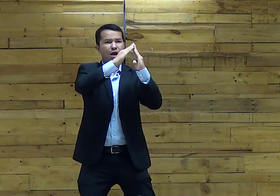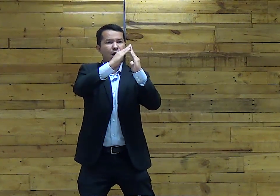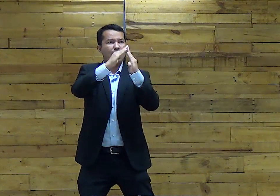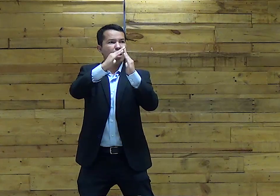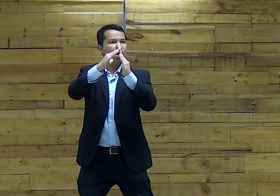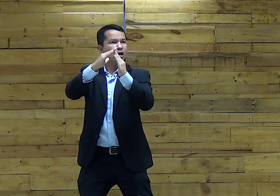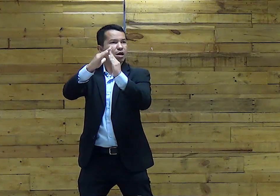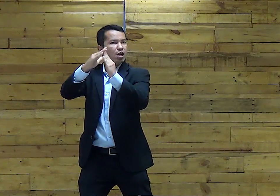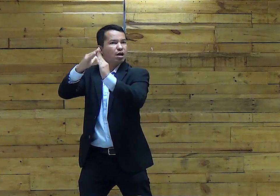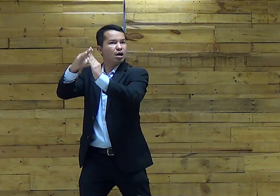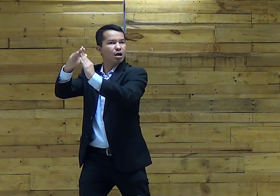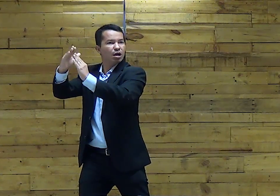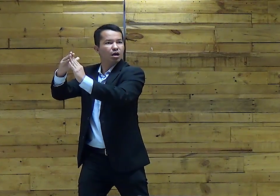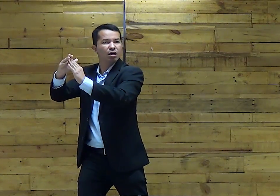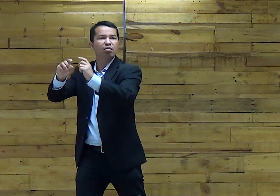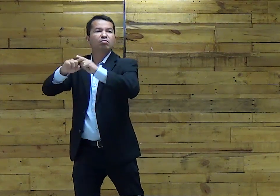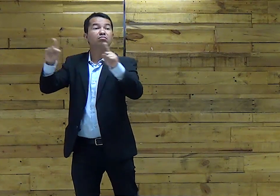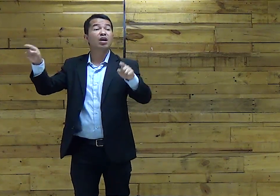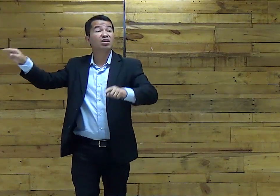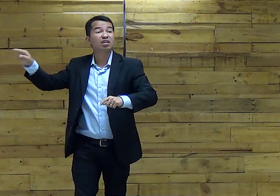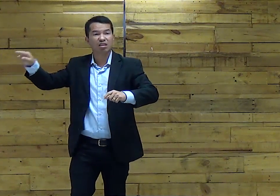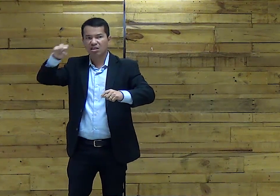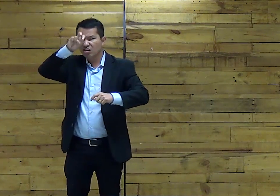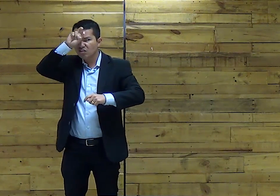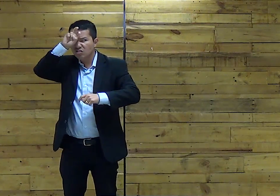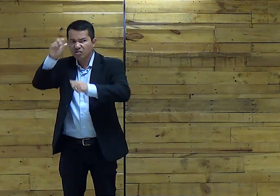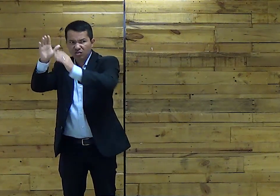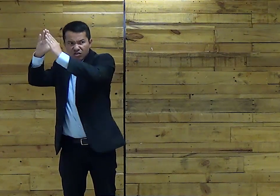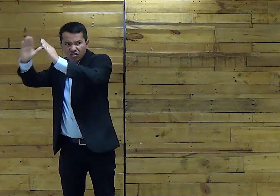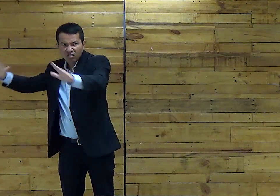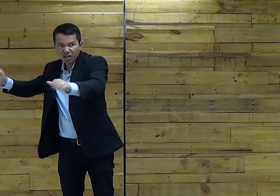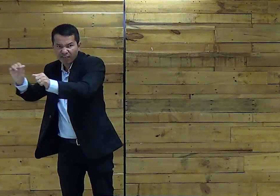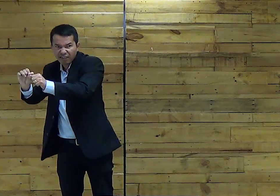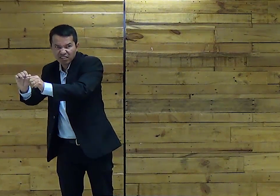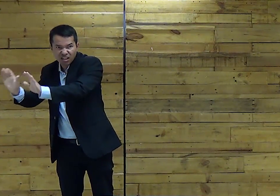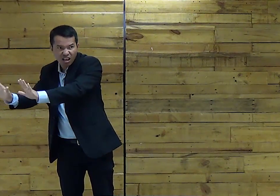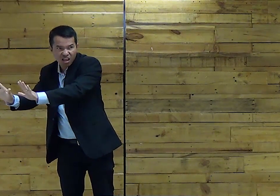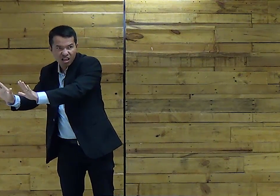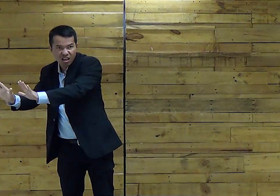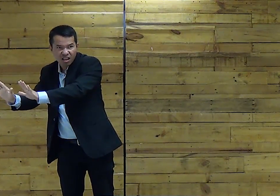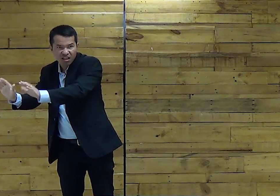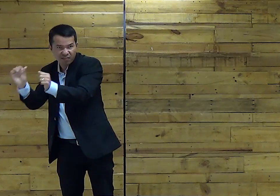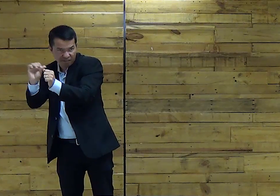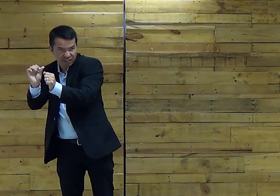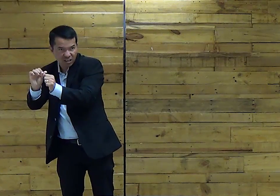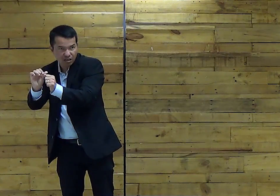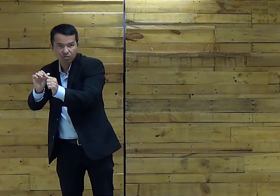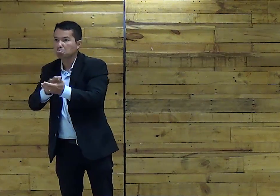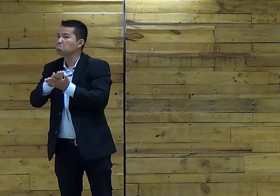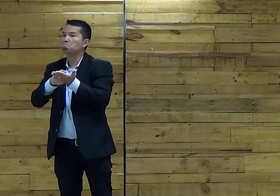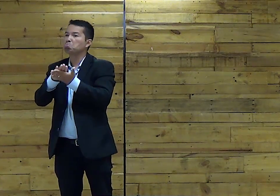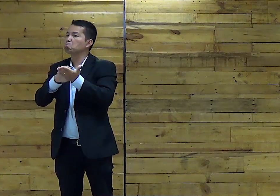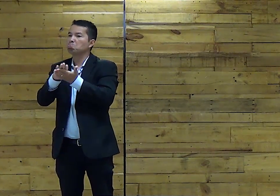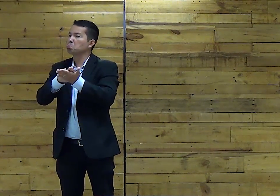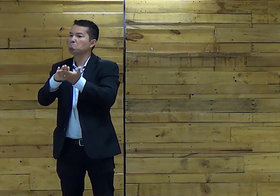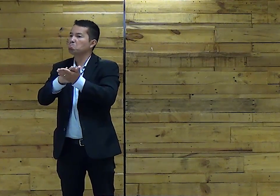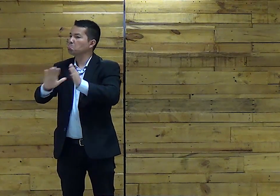Os umbrais Das suas casas Pintou ali A entrada Mas e o povo Egípcio Fez isso? Não Não